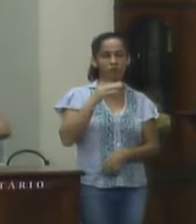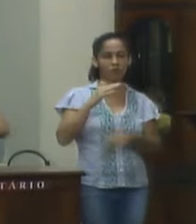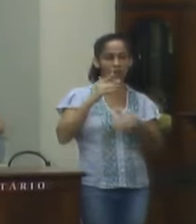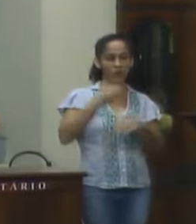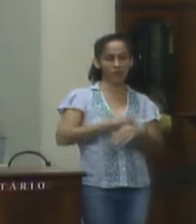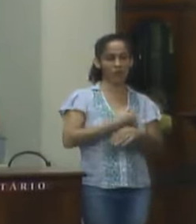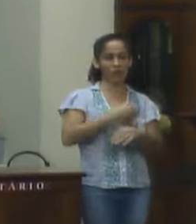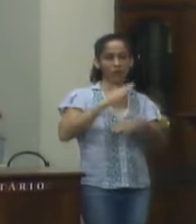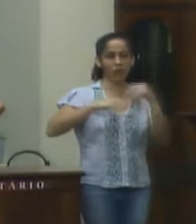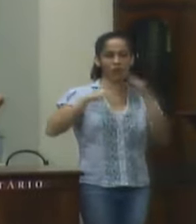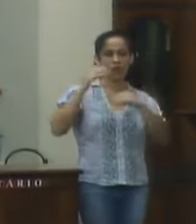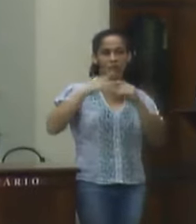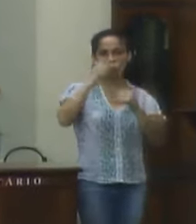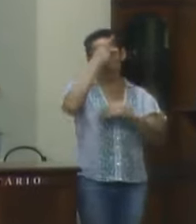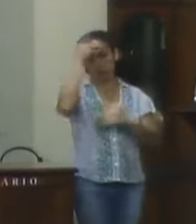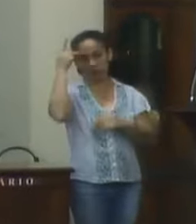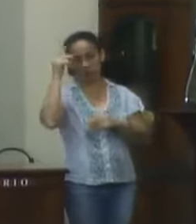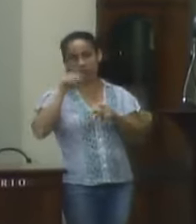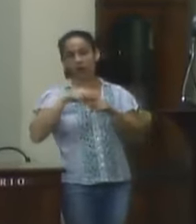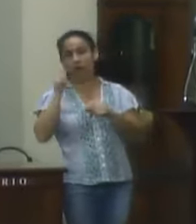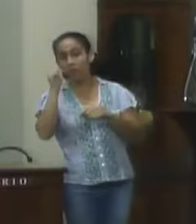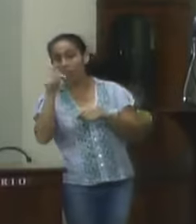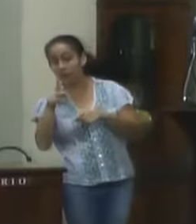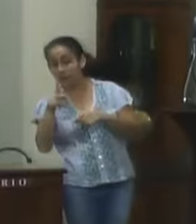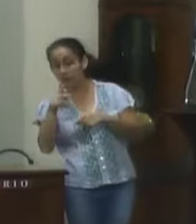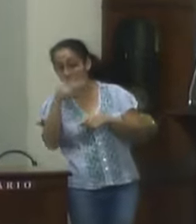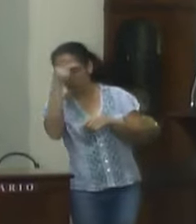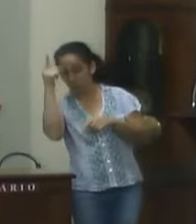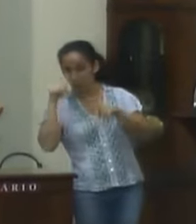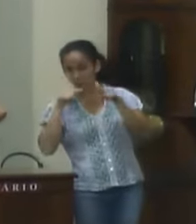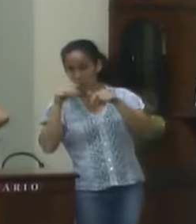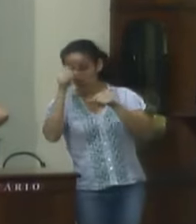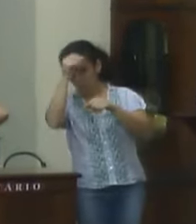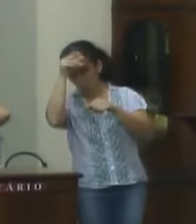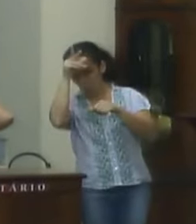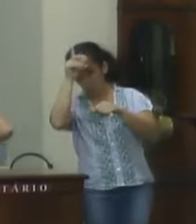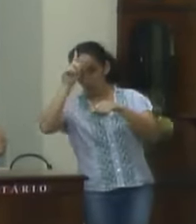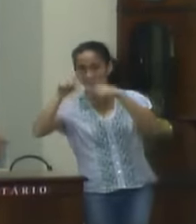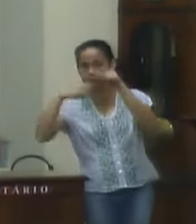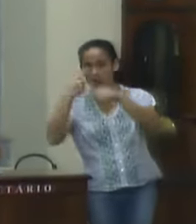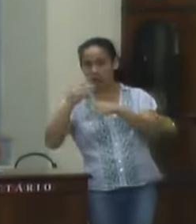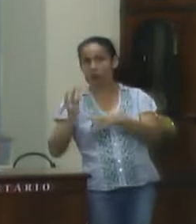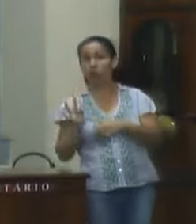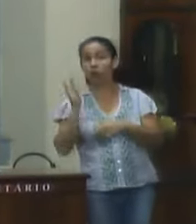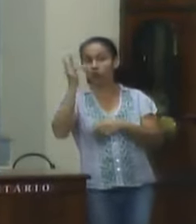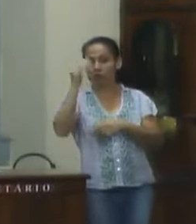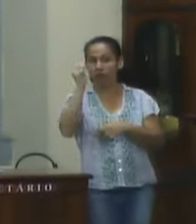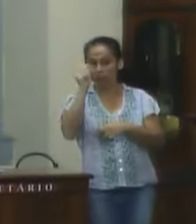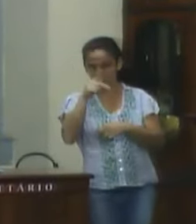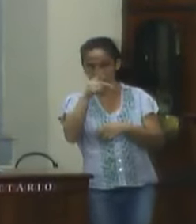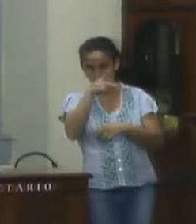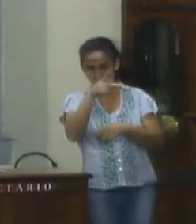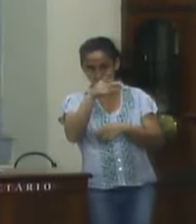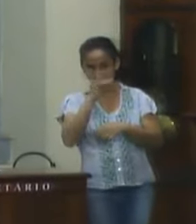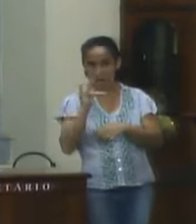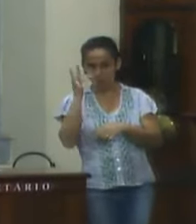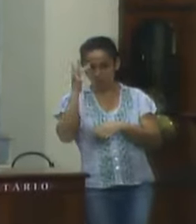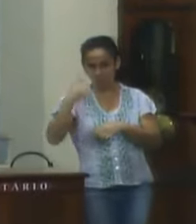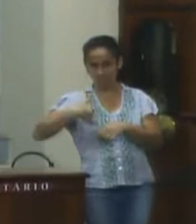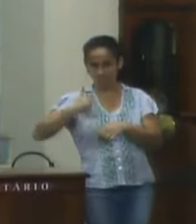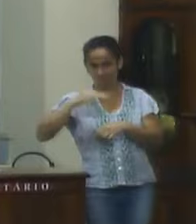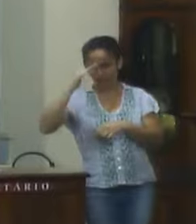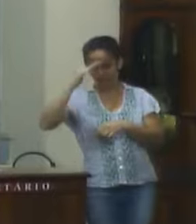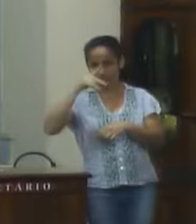nossos funcionários de aposentados que tirou e denunciou e acabou com a aposentadoria de vários